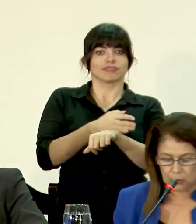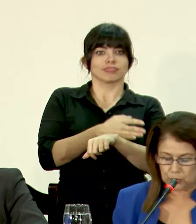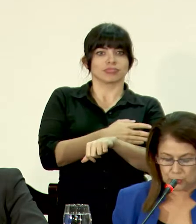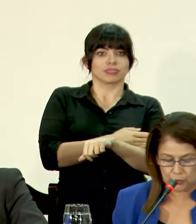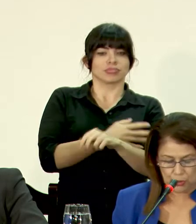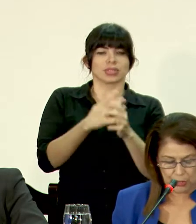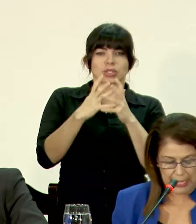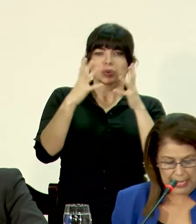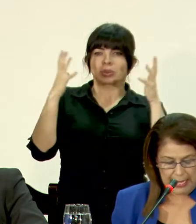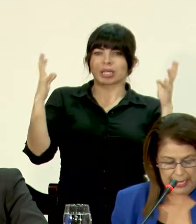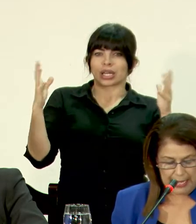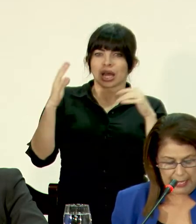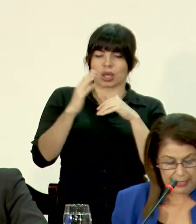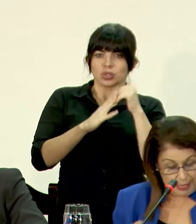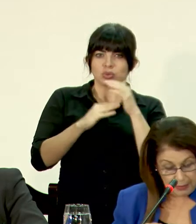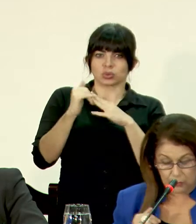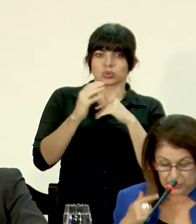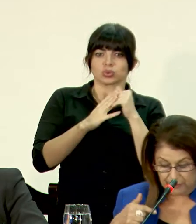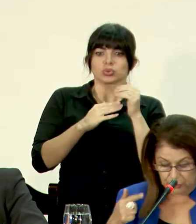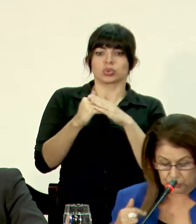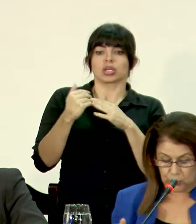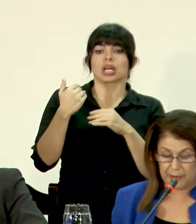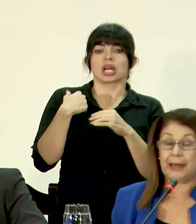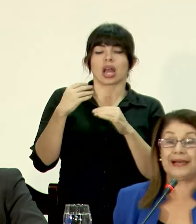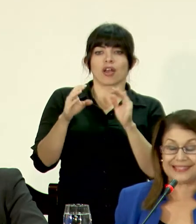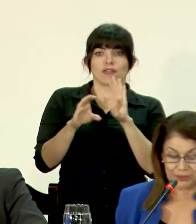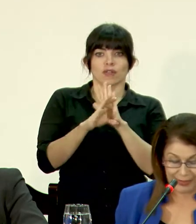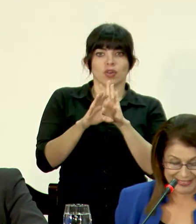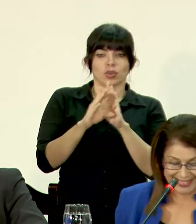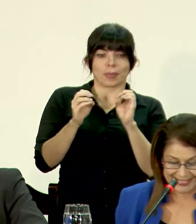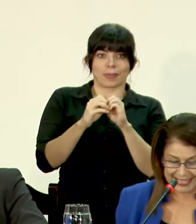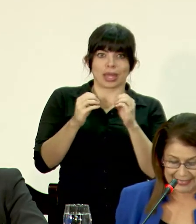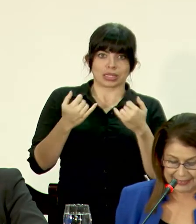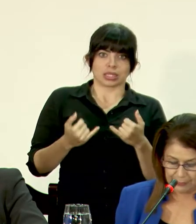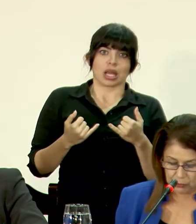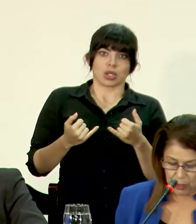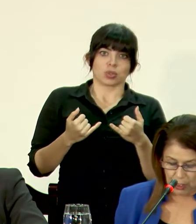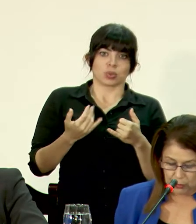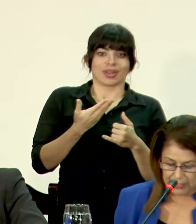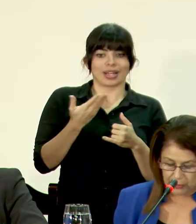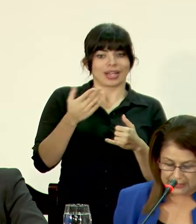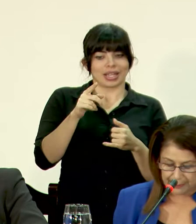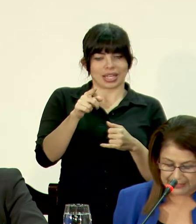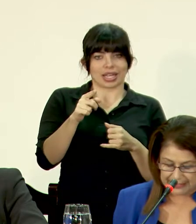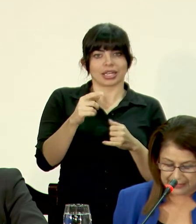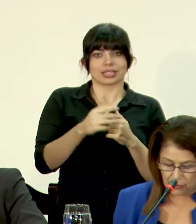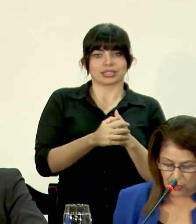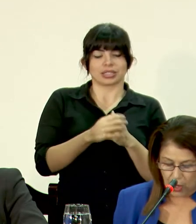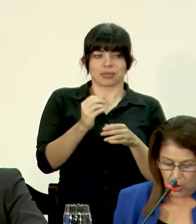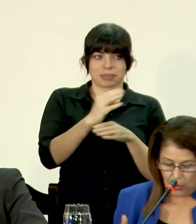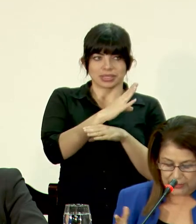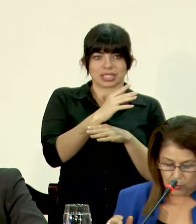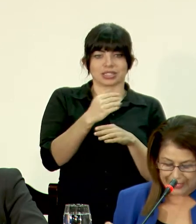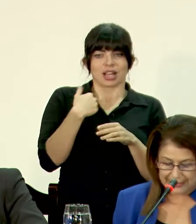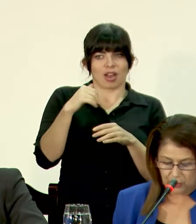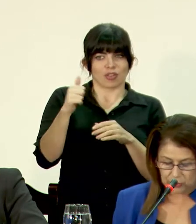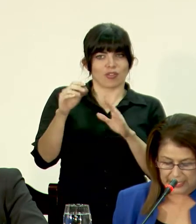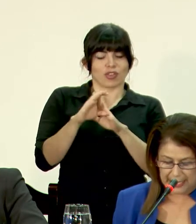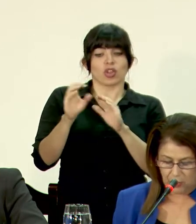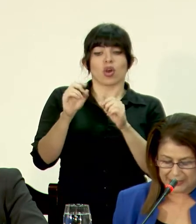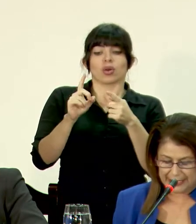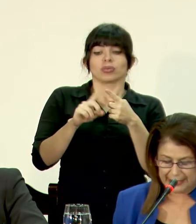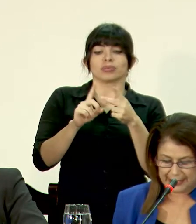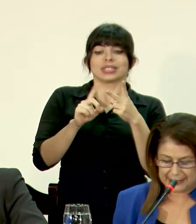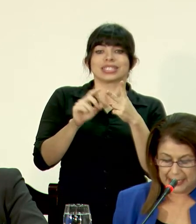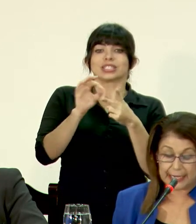es una gran construcción y hay inclusive fotos todavía más actualizadas que la que estamos usando en esta presentación. O la Escuela San